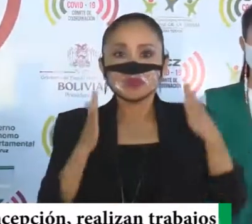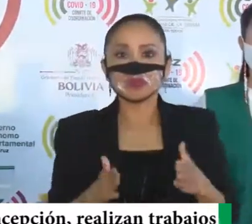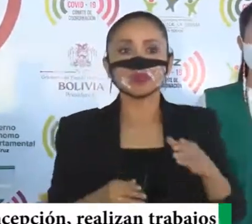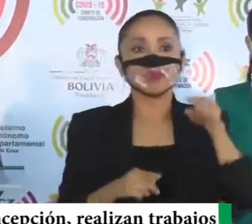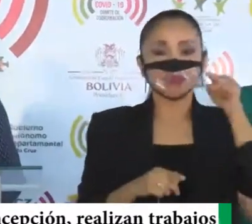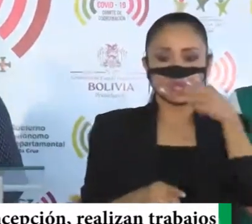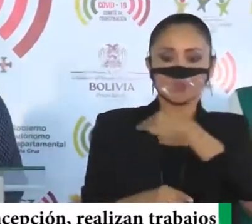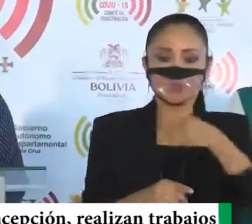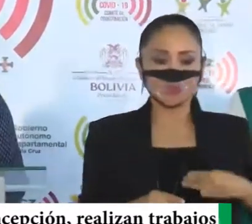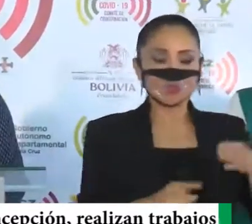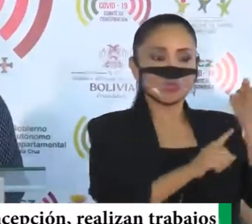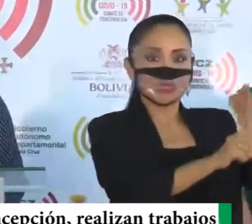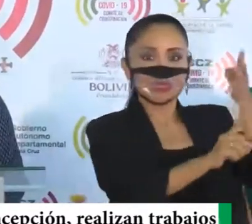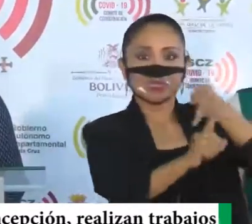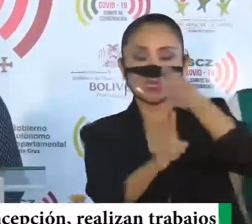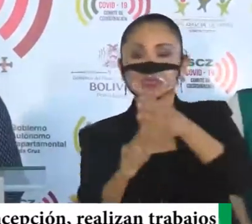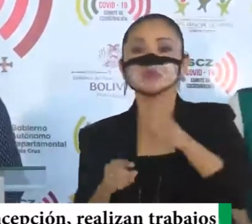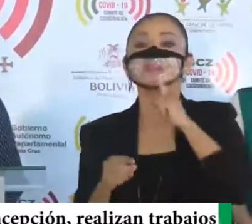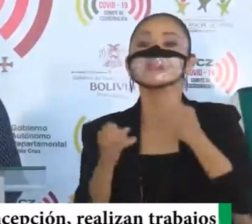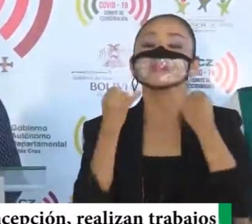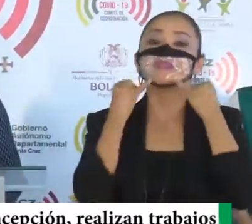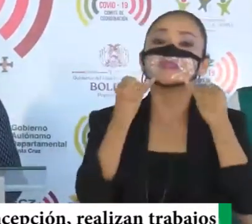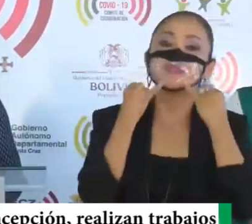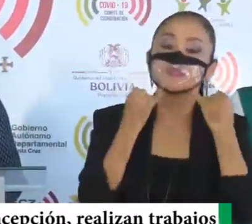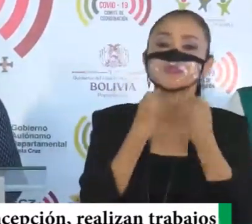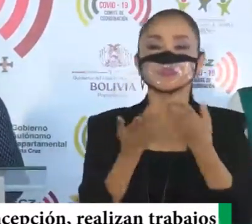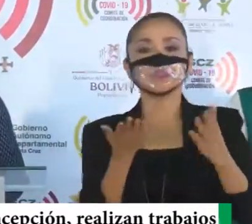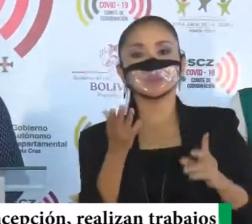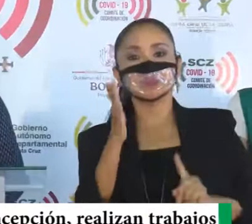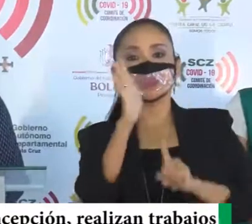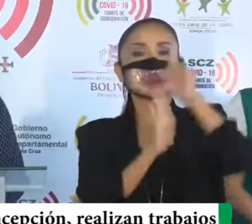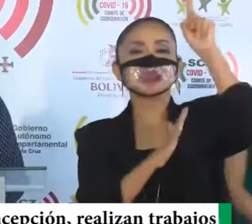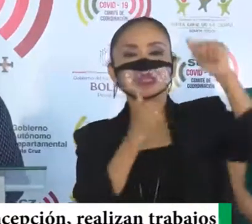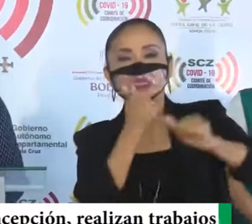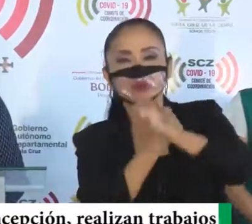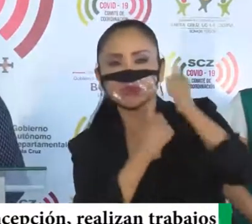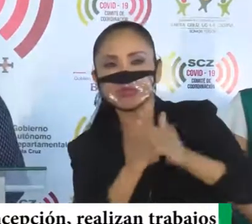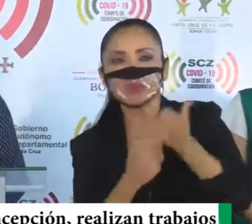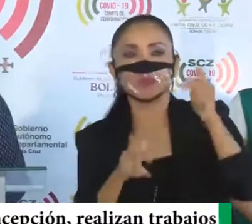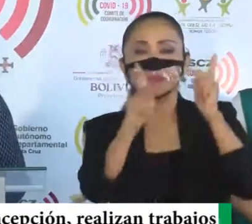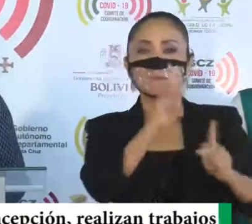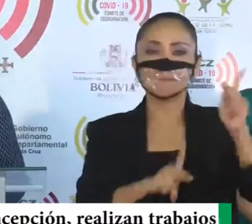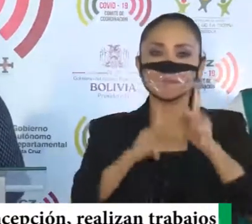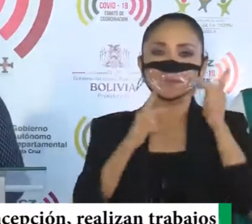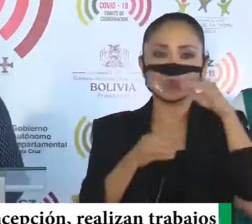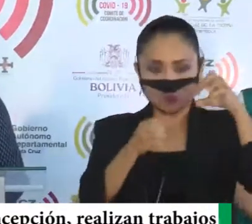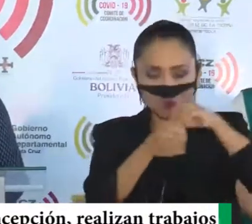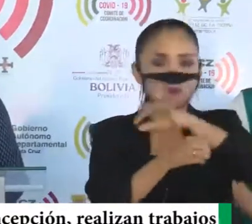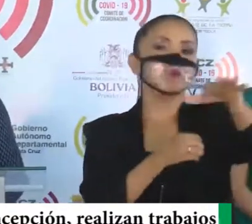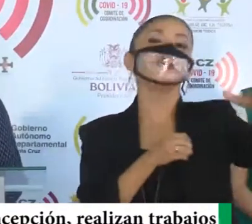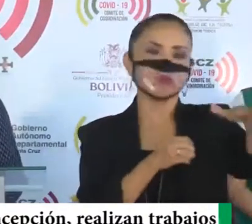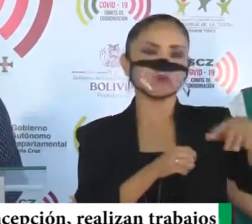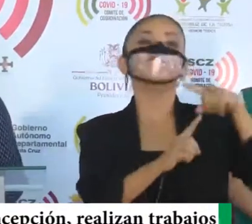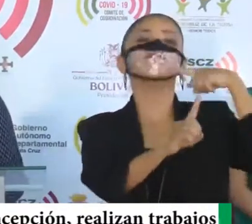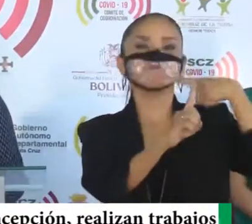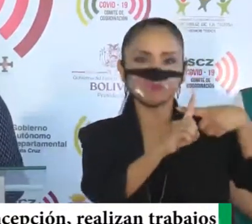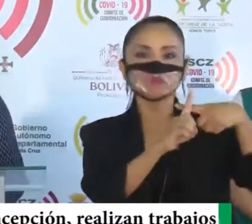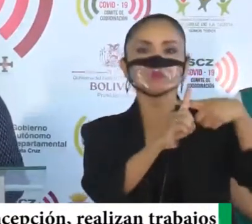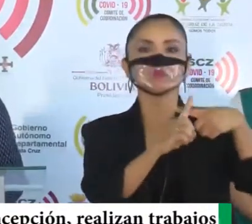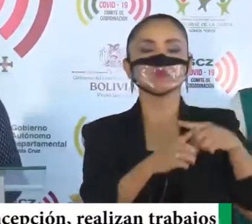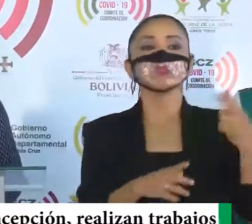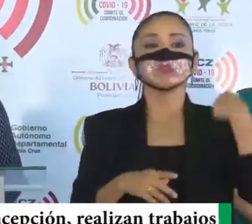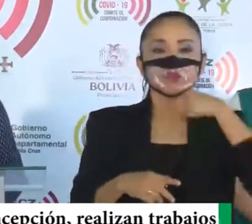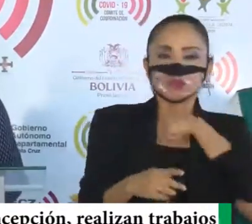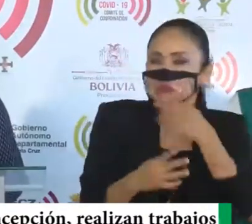municipios, son los que reportan, un alto índice, de personas, con COVID, y lo que queremos, a